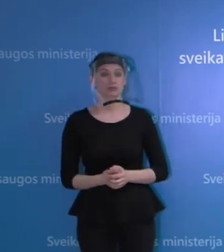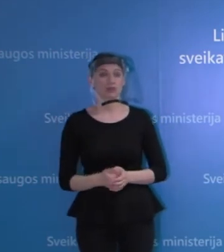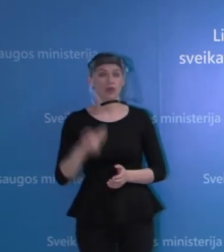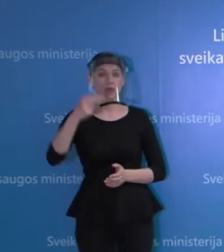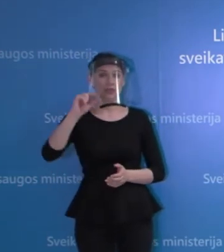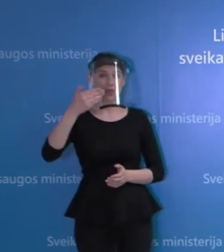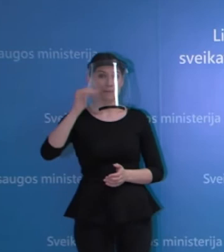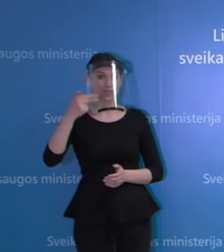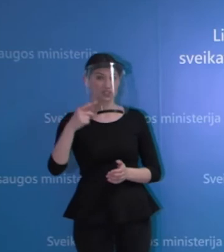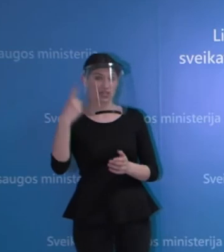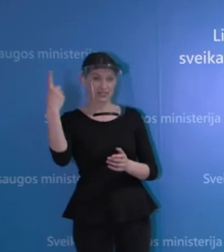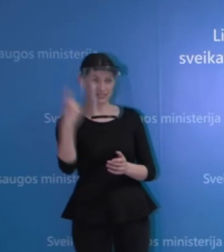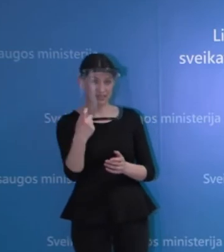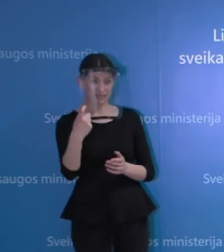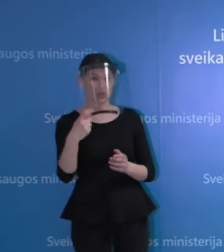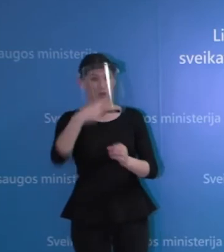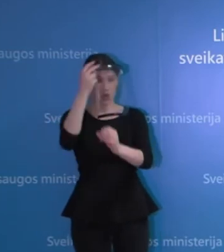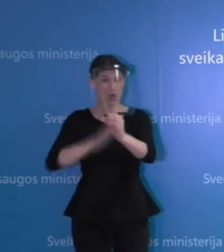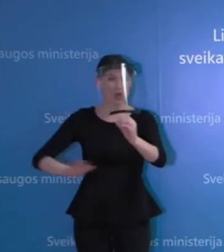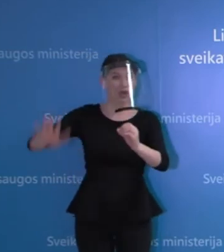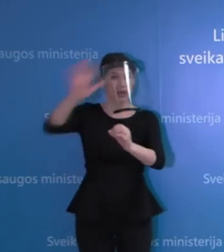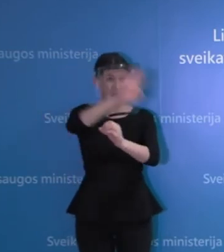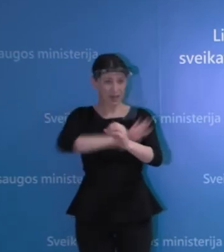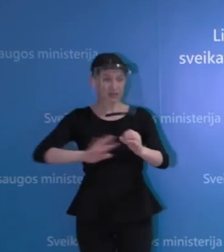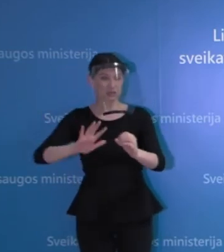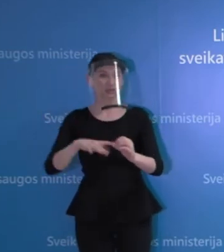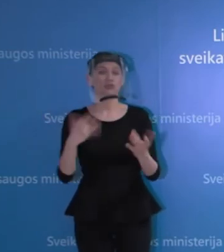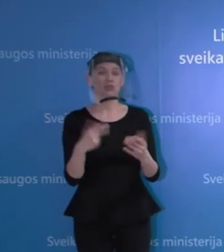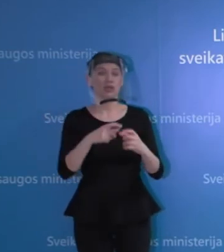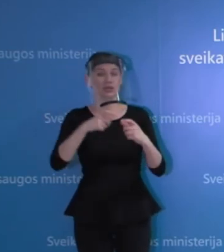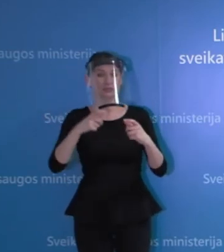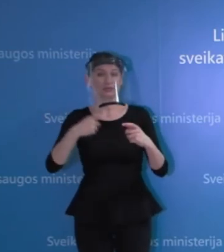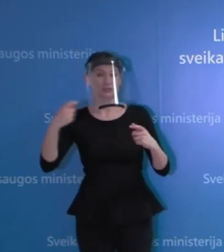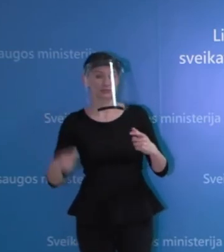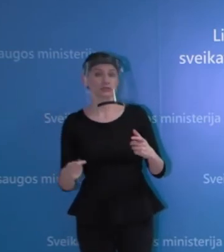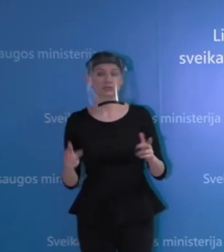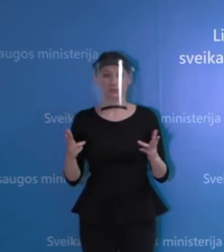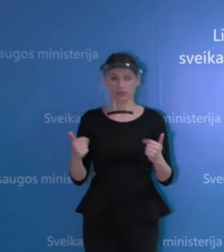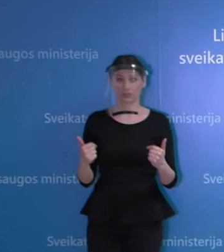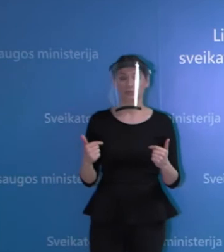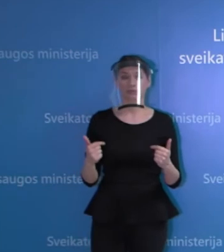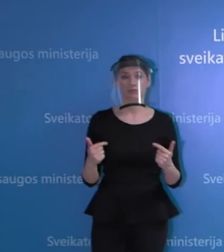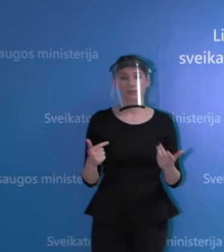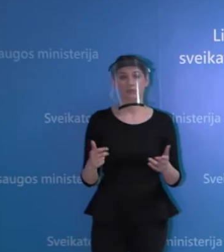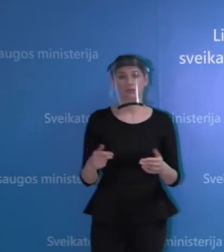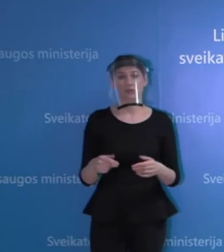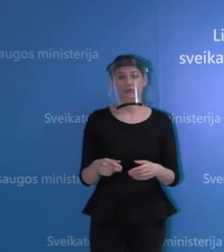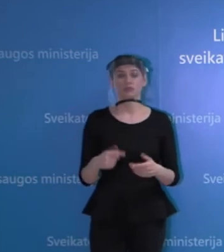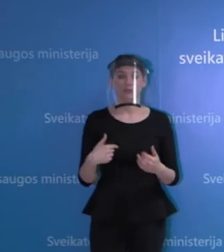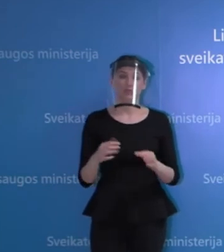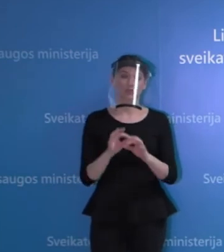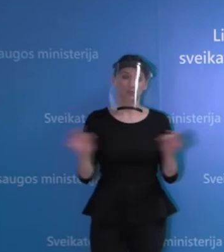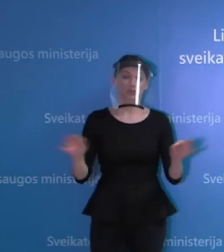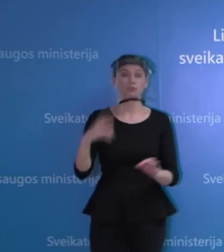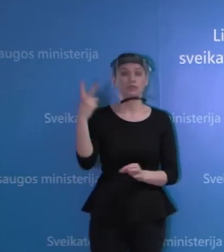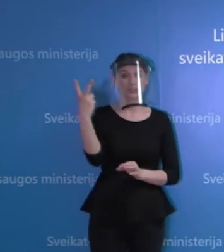menšiniai savaitę, o visoji Lietuvoje, ar tą laiką galėtumėti vardinti dviem savaitėm? Taip, dviem savaitėm bus įprastai, tas žingsnis yra